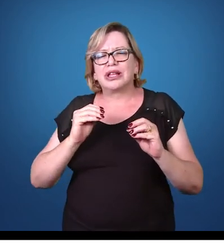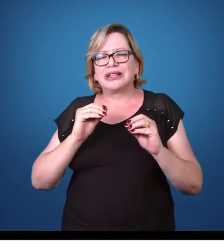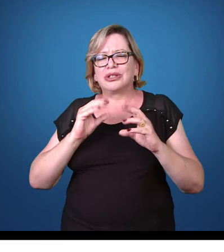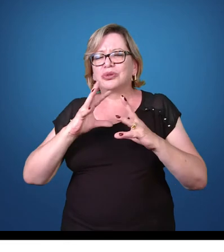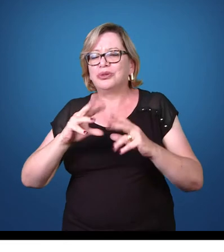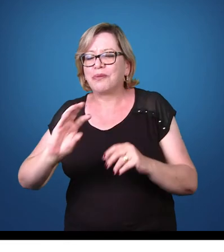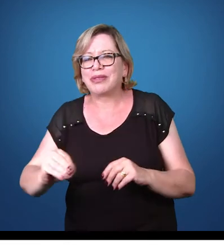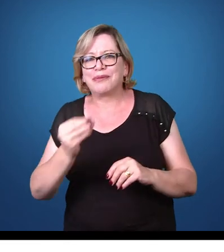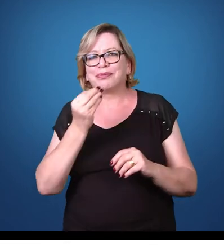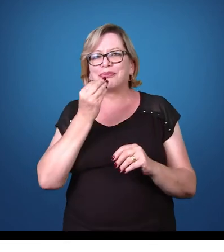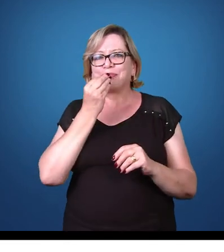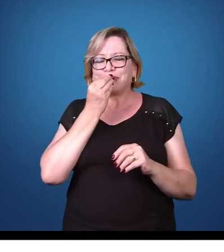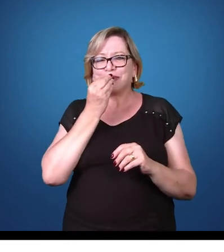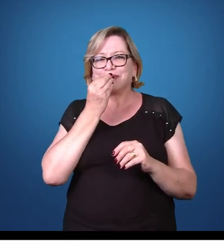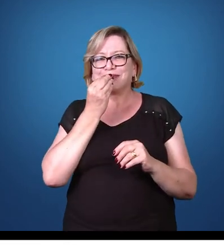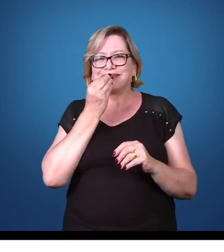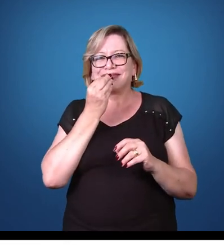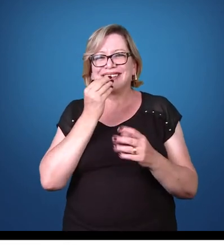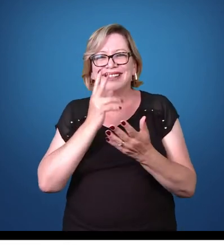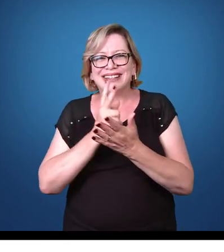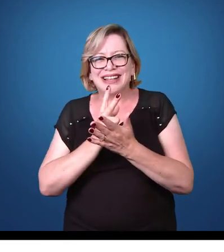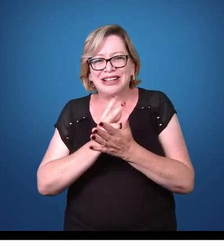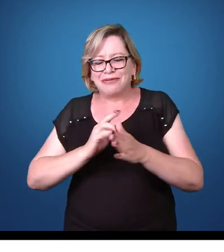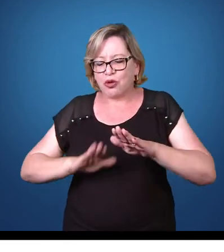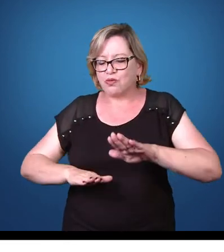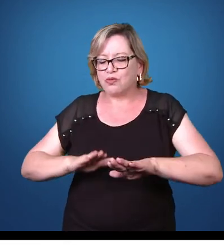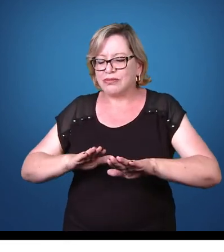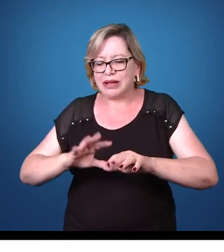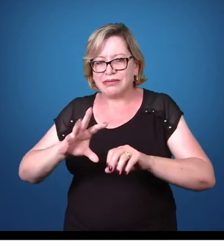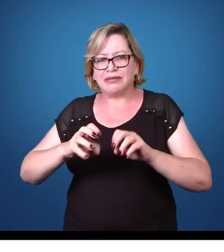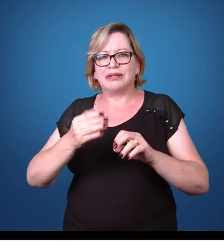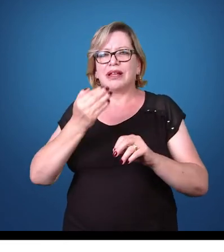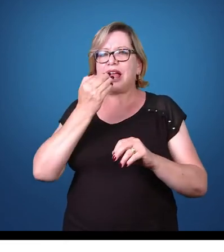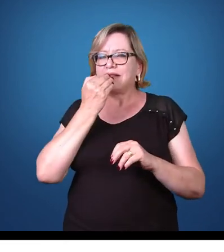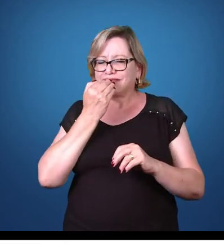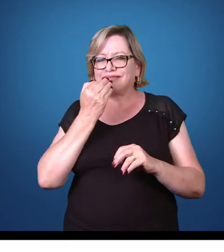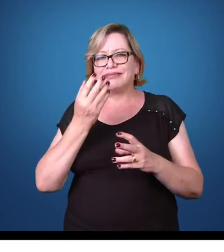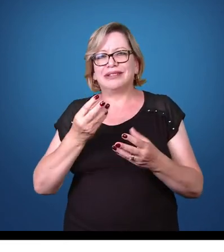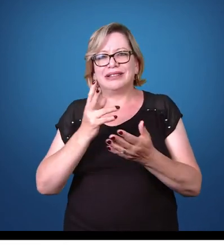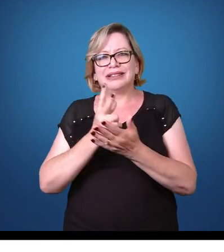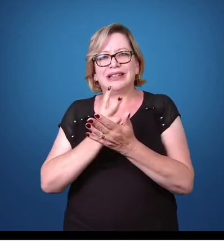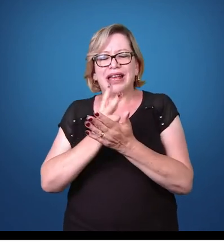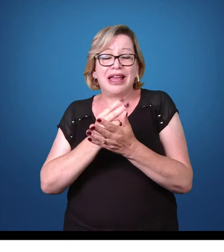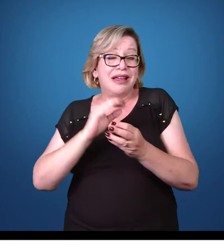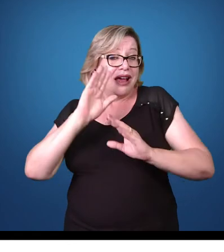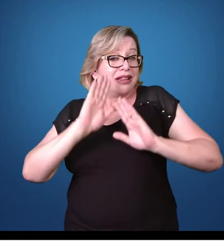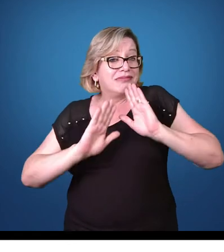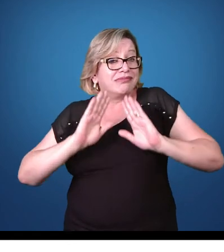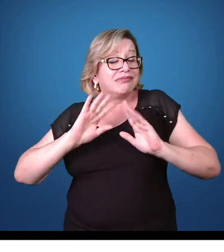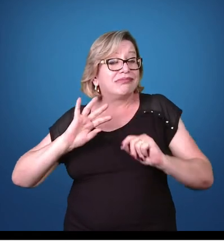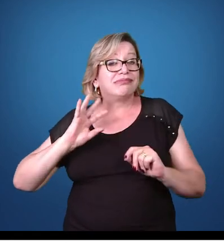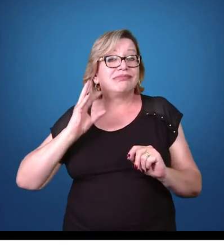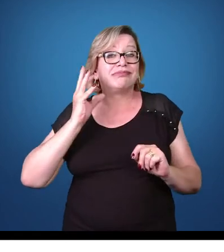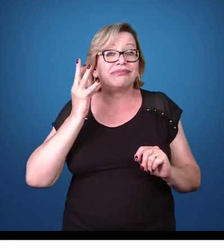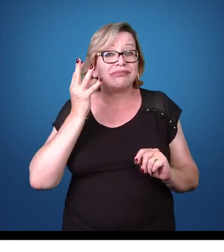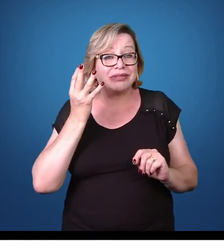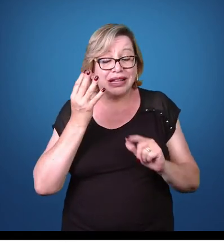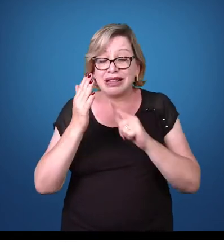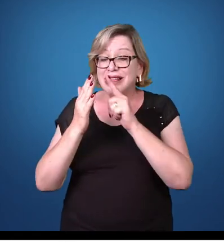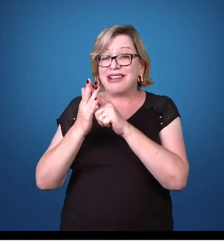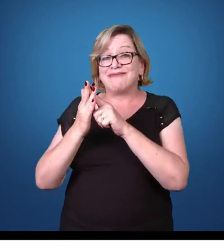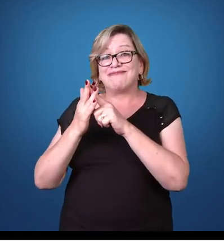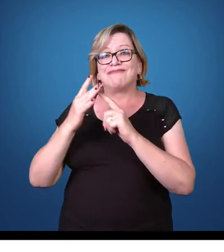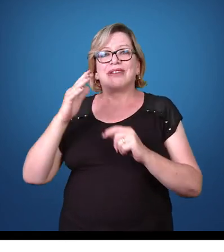que... de pôr a mão no chão, pôr a mão na região do ânus, muitas vezes, e a mão se